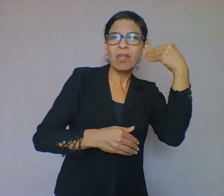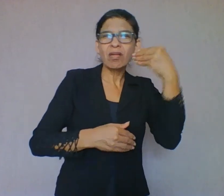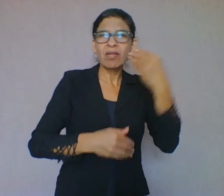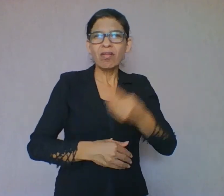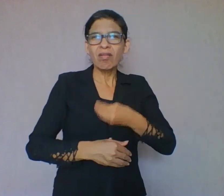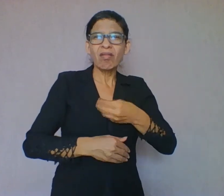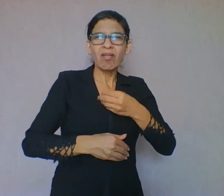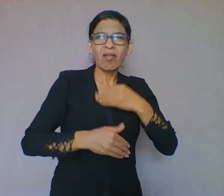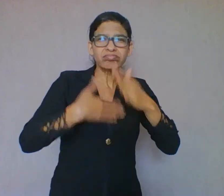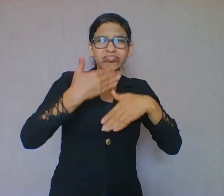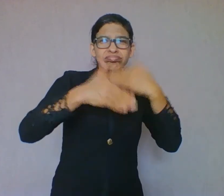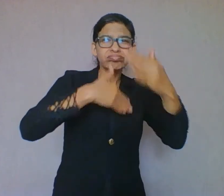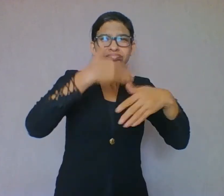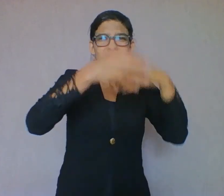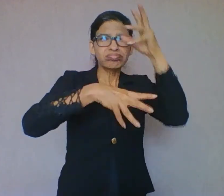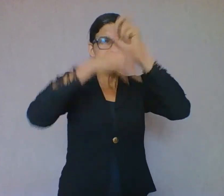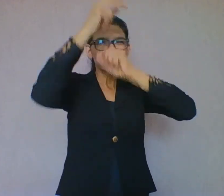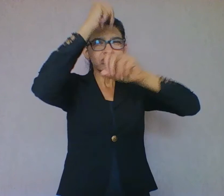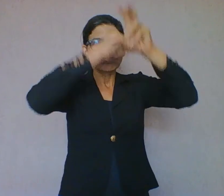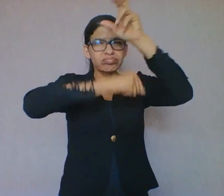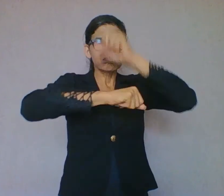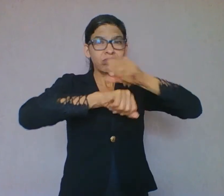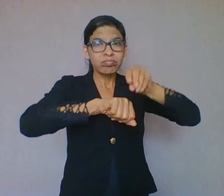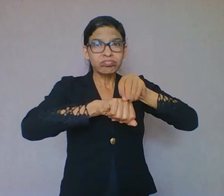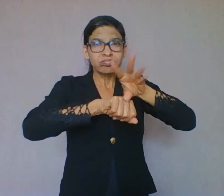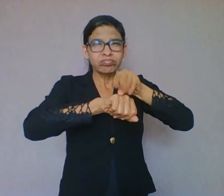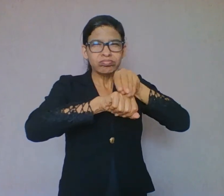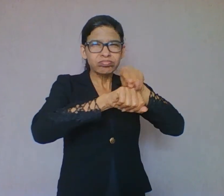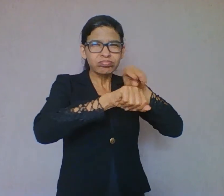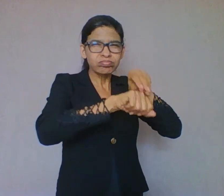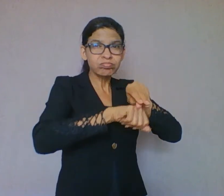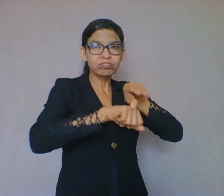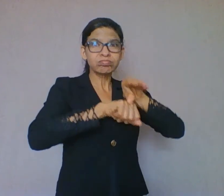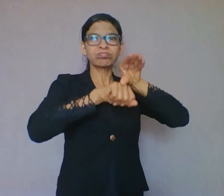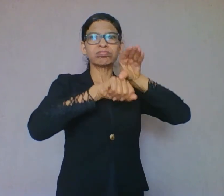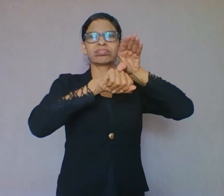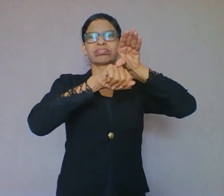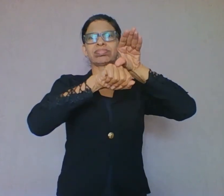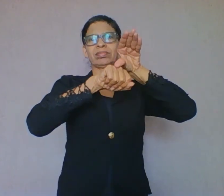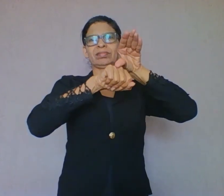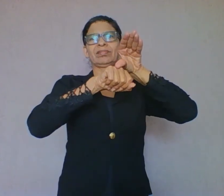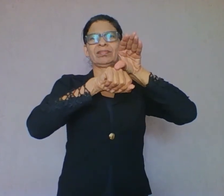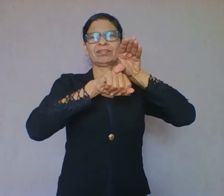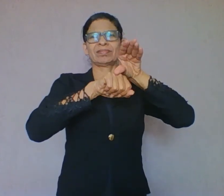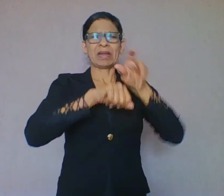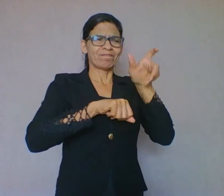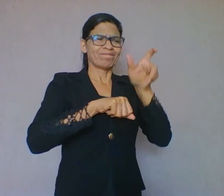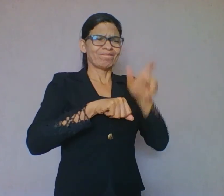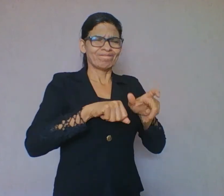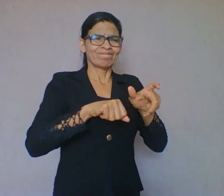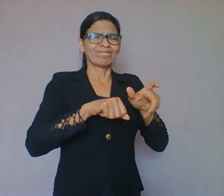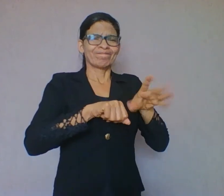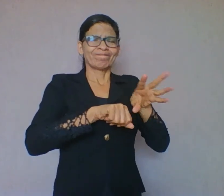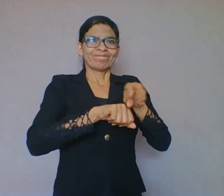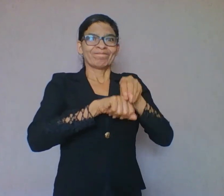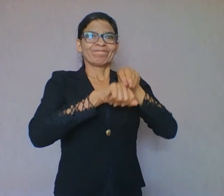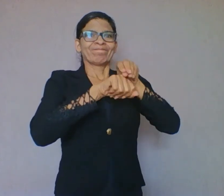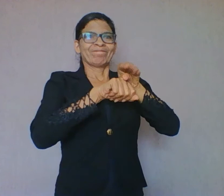o que orienta o leitor, então, não é mais o sentido do texto, mas a direção e a elaboração do seu